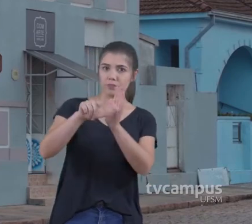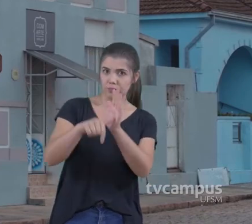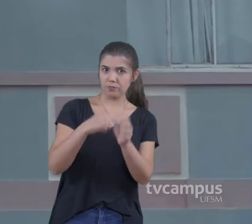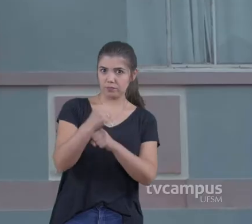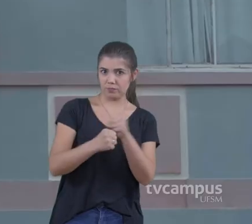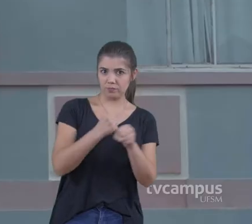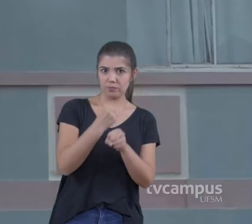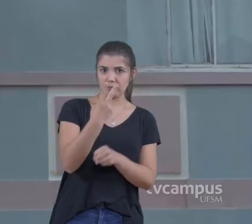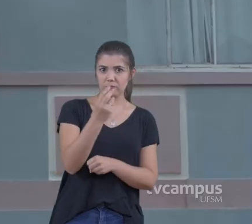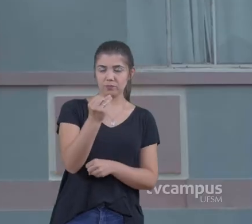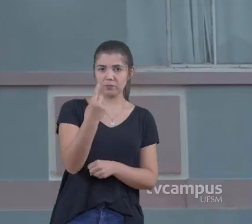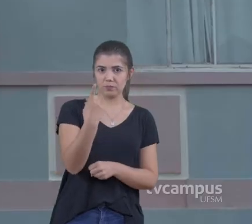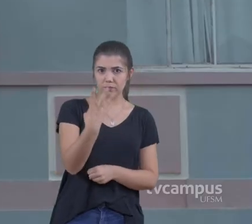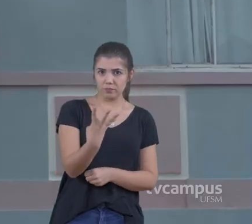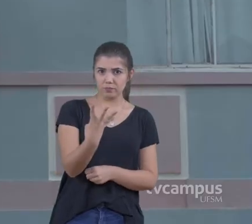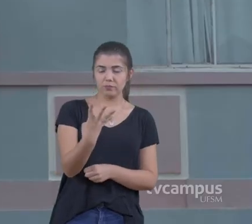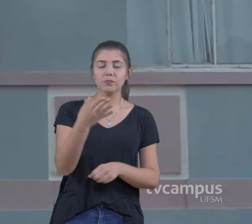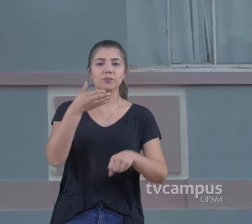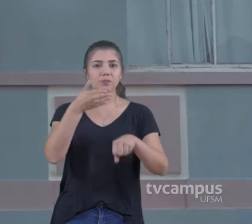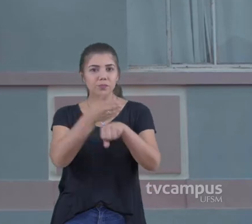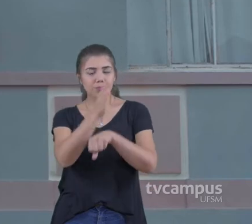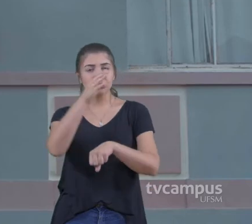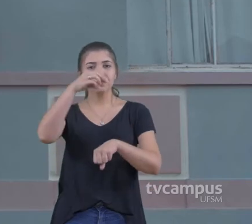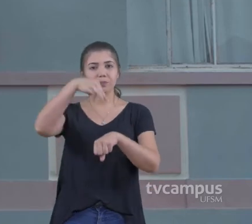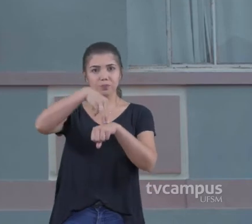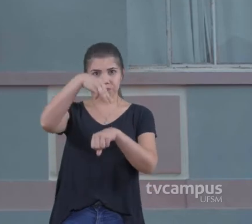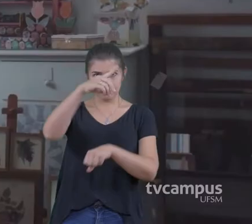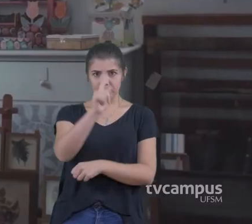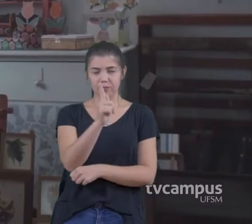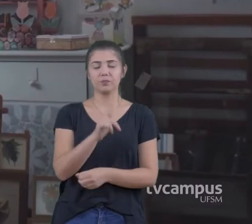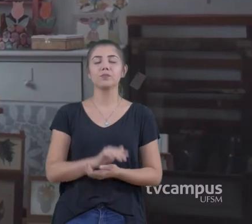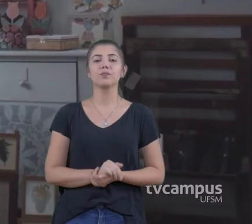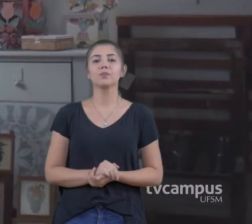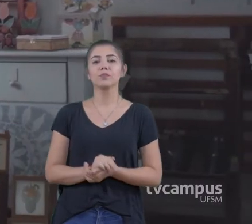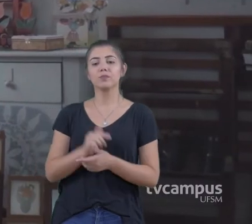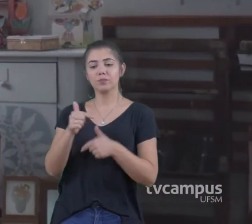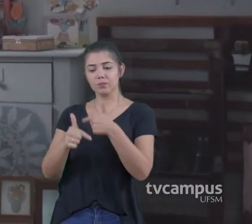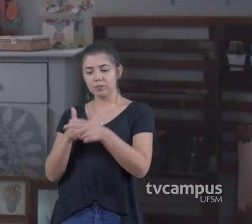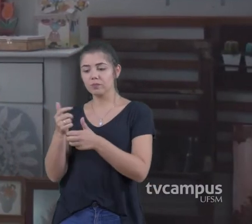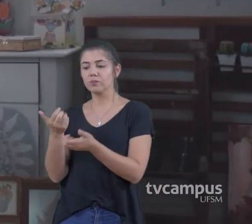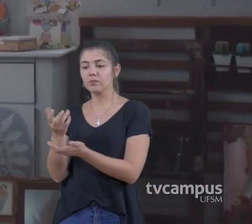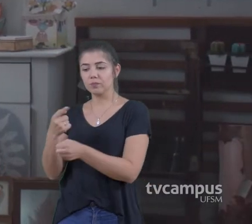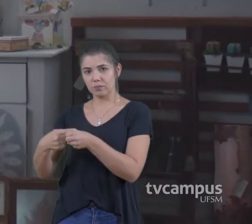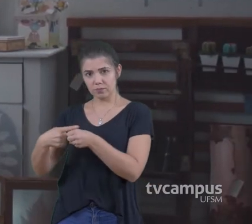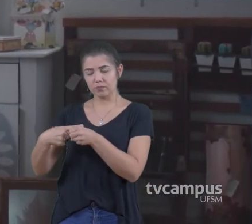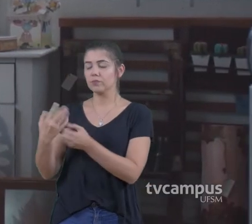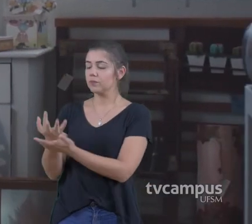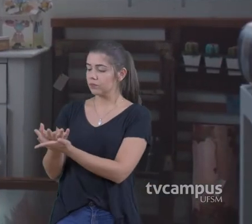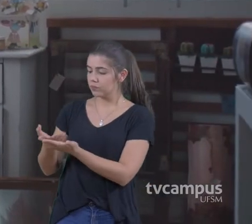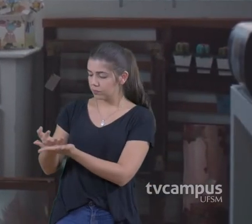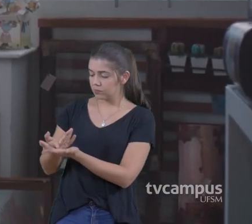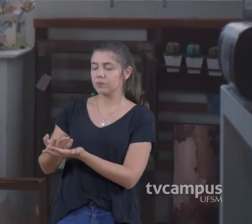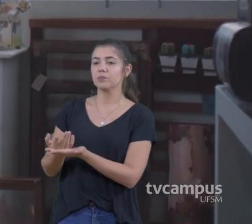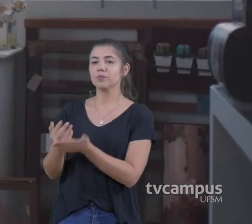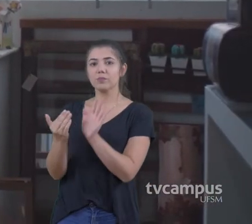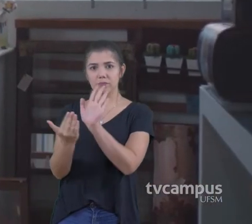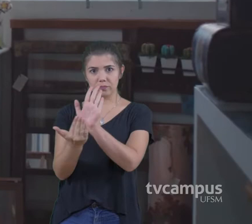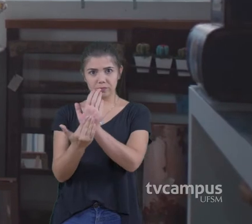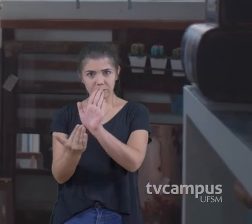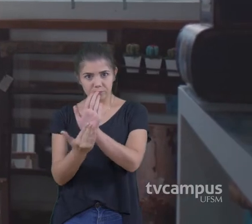aí em 2014 Eu entrei no mestrado Em geografia Trabalhando com o município De Caçapava Com a proposta De